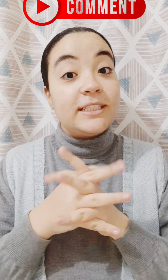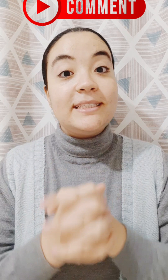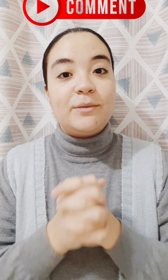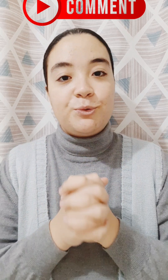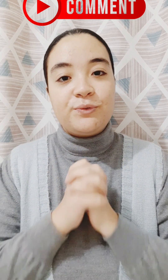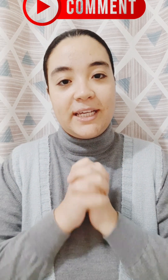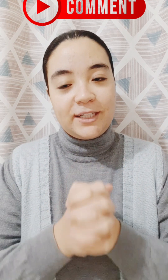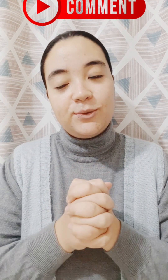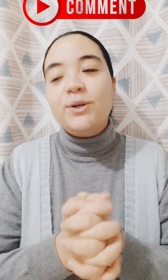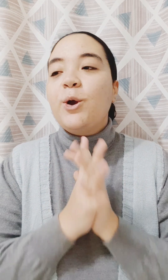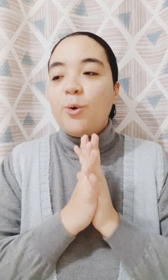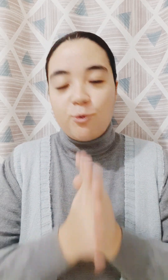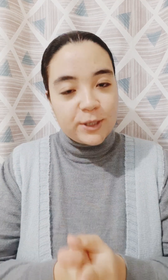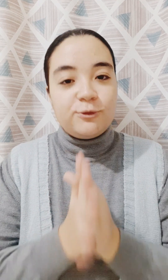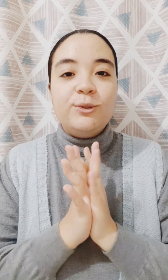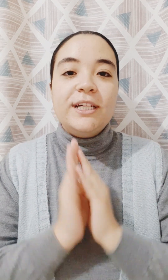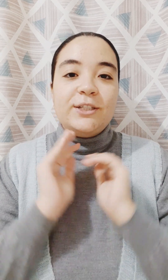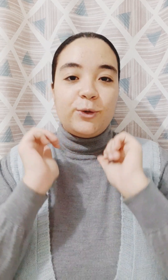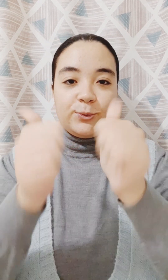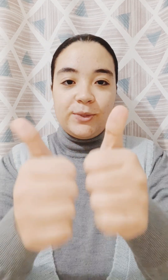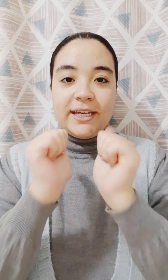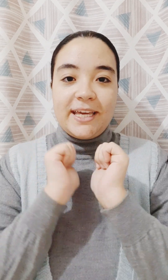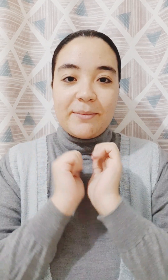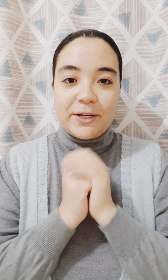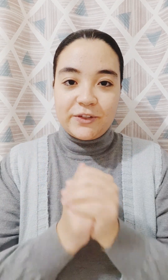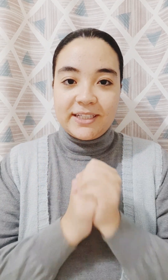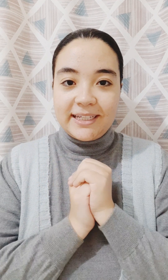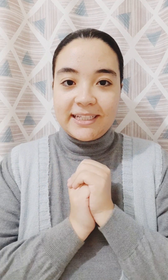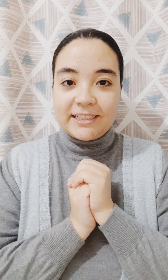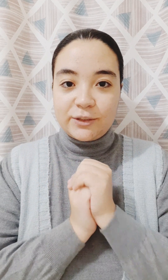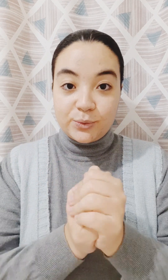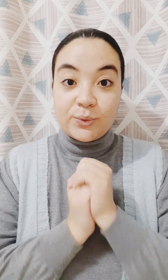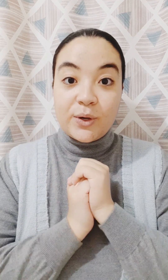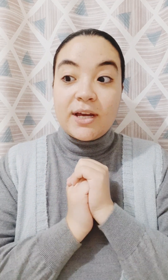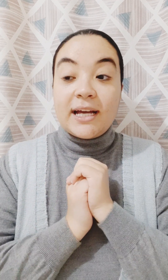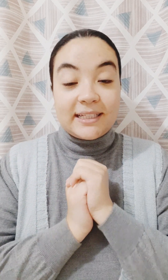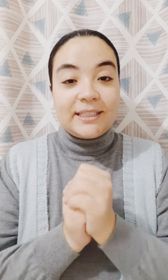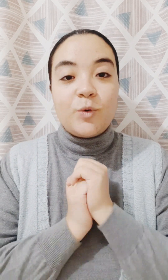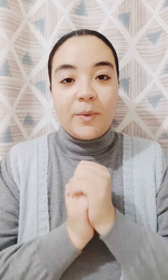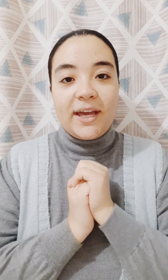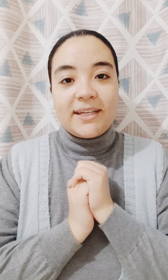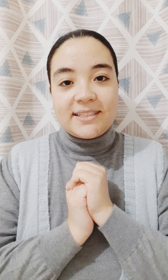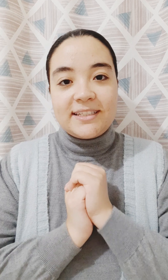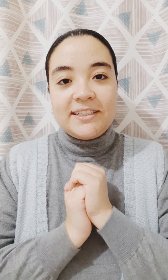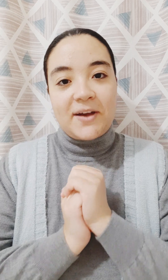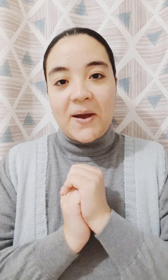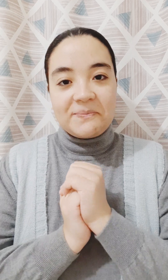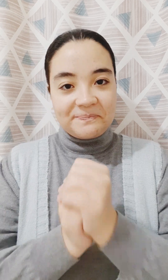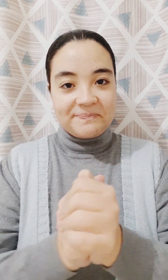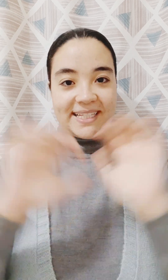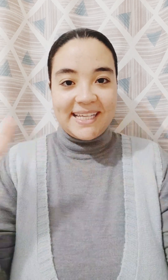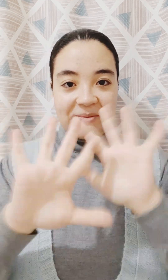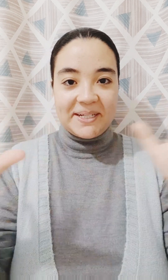جداً أما أشوفت علياتكم و برضو تحطوا الإعجاب عشان أتأكد إن أنتم هتختموا معايا السنة دي صح مع السلامة